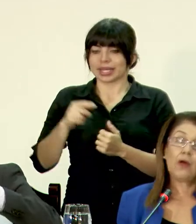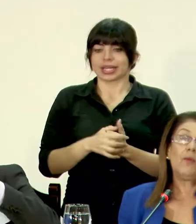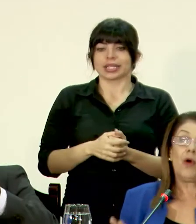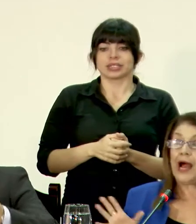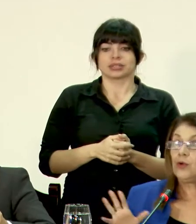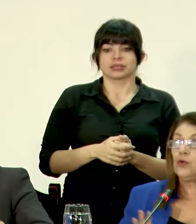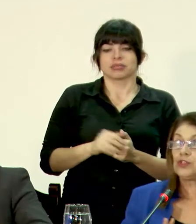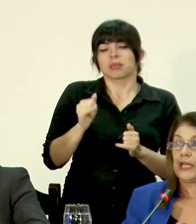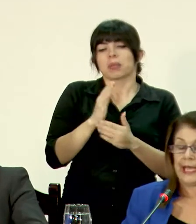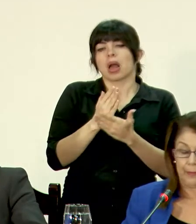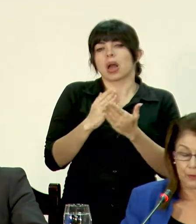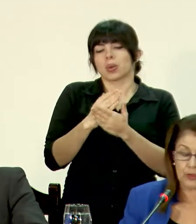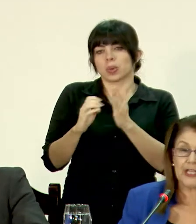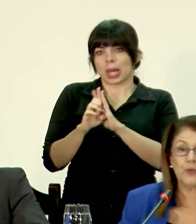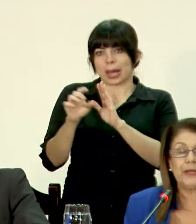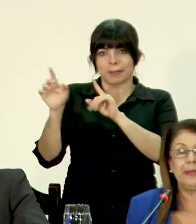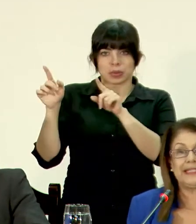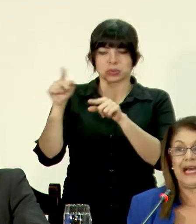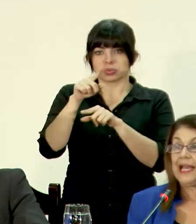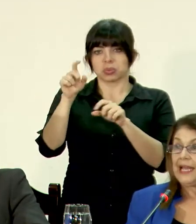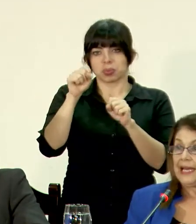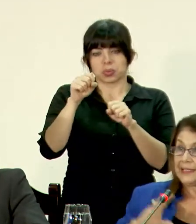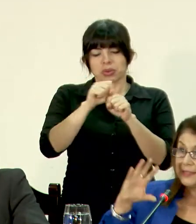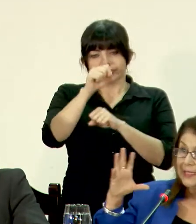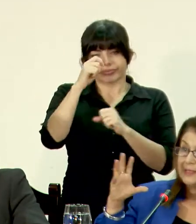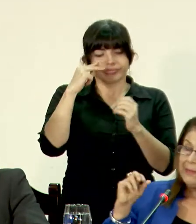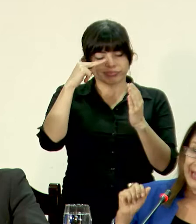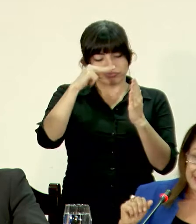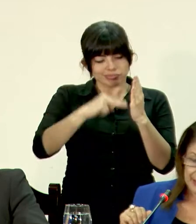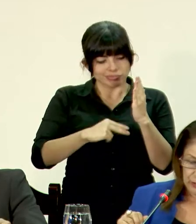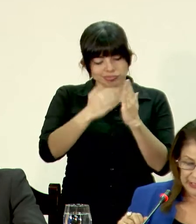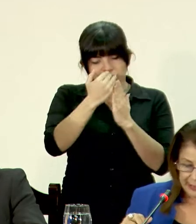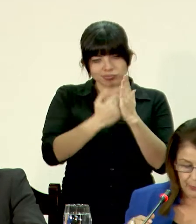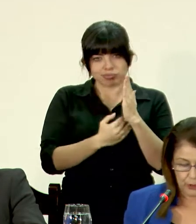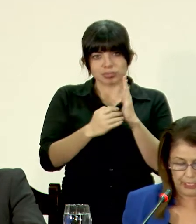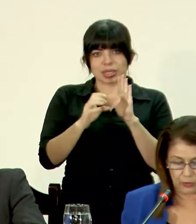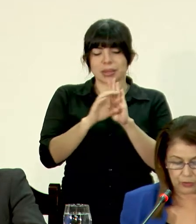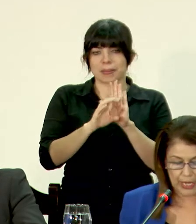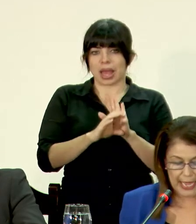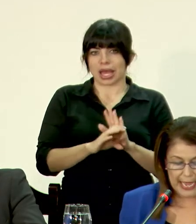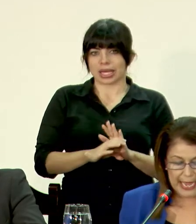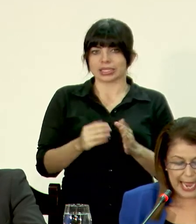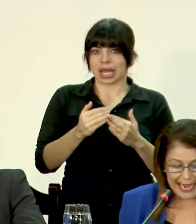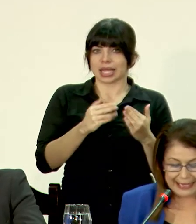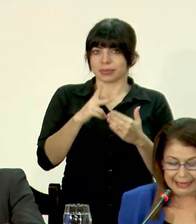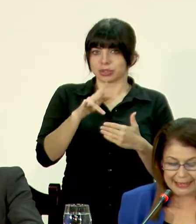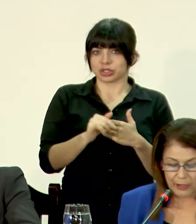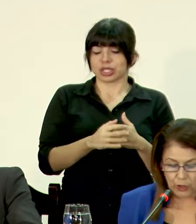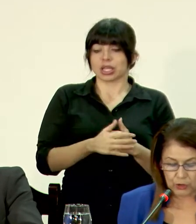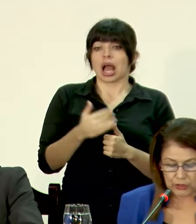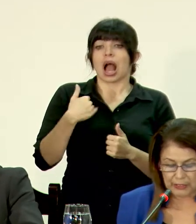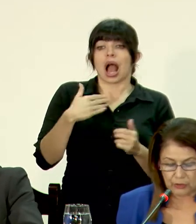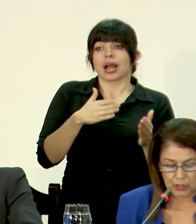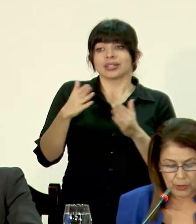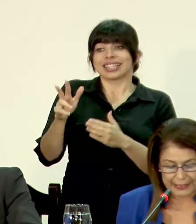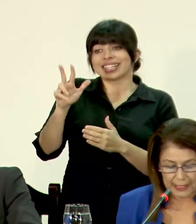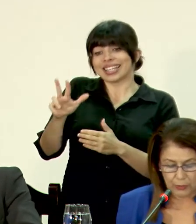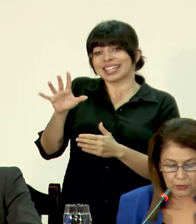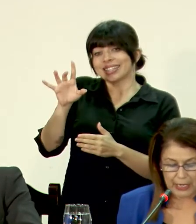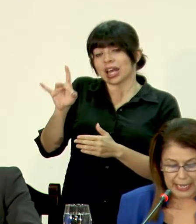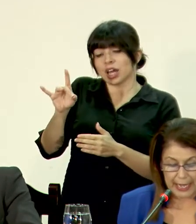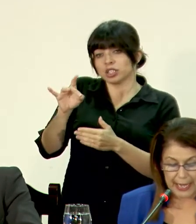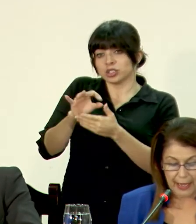como algunos ejemplos. Ustedes pueden ver ya las imágenes de los anteproyectos. Hay 38 centros